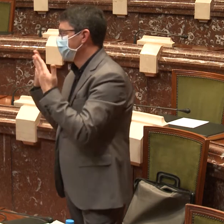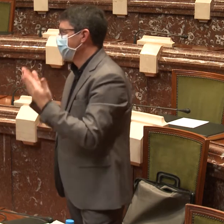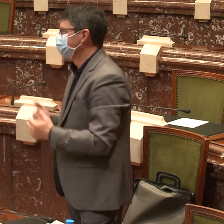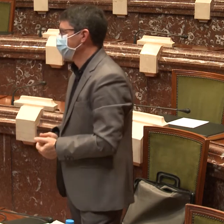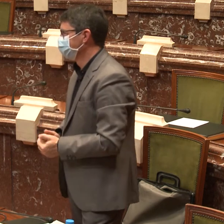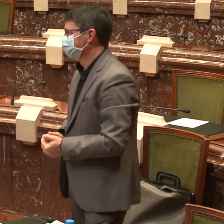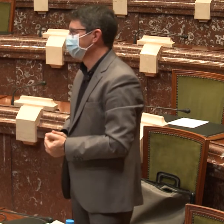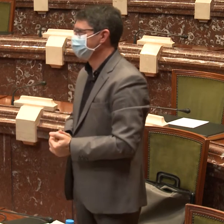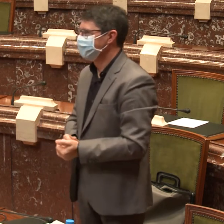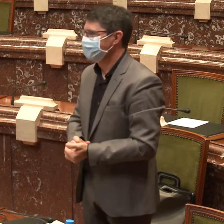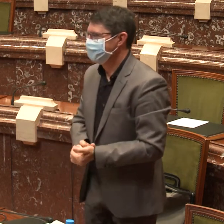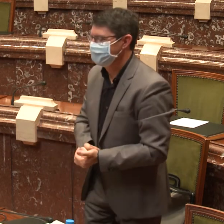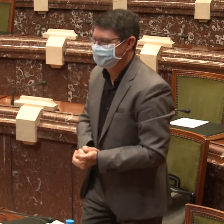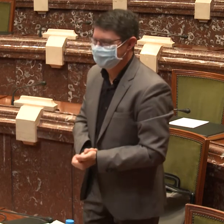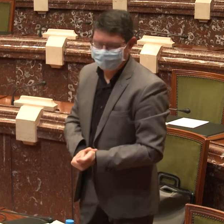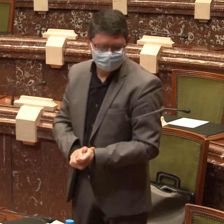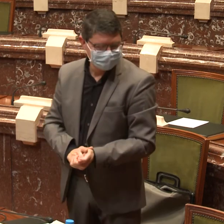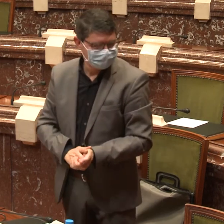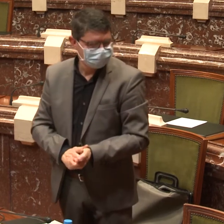muchos más sitios. Muchísimas gracias.